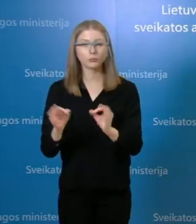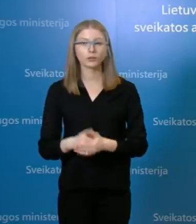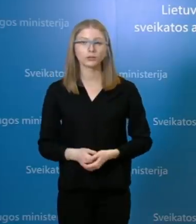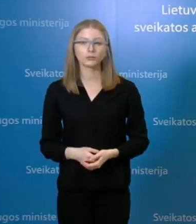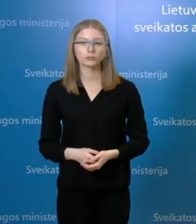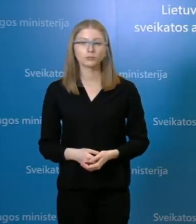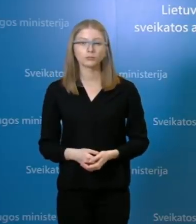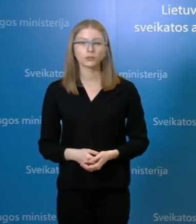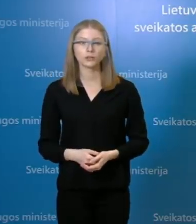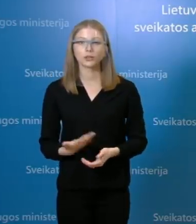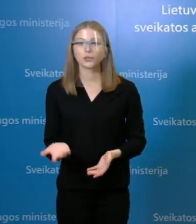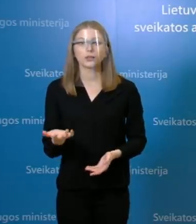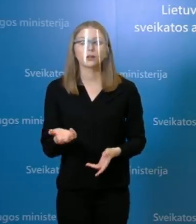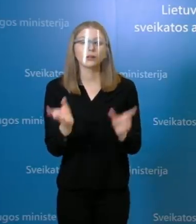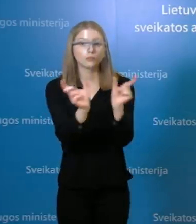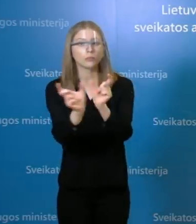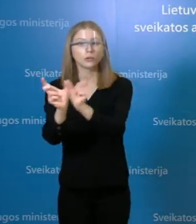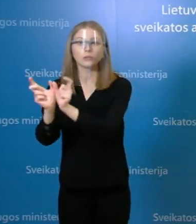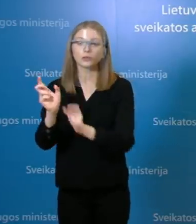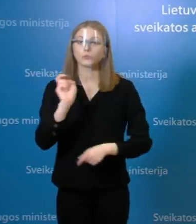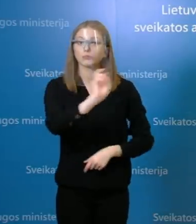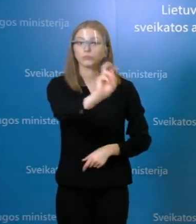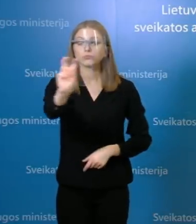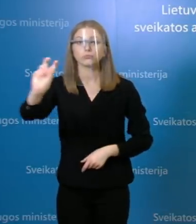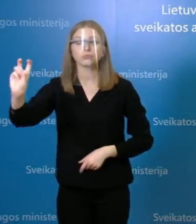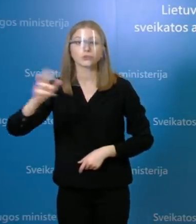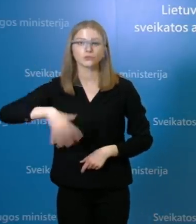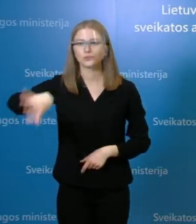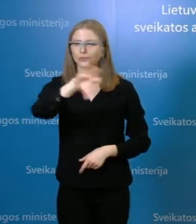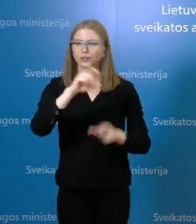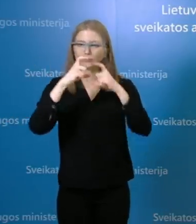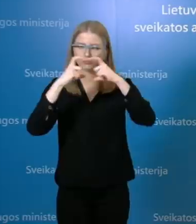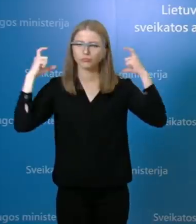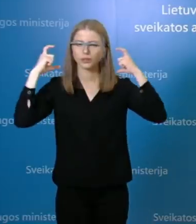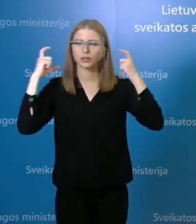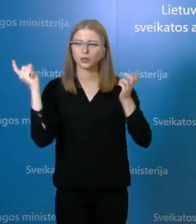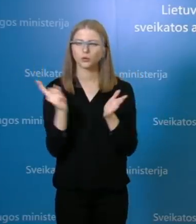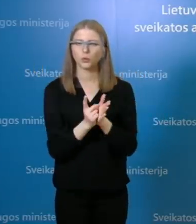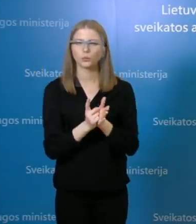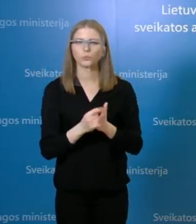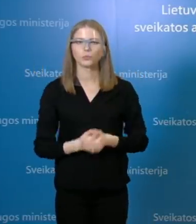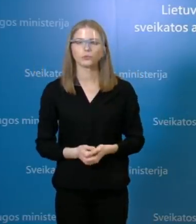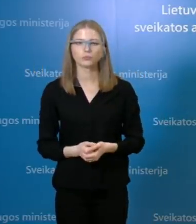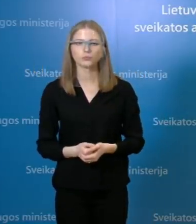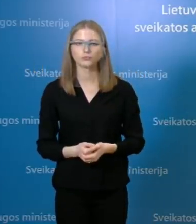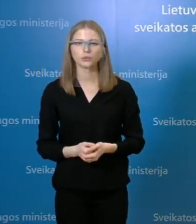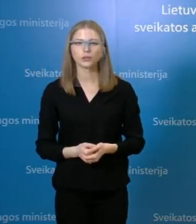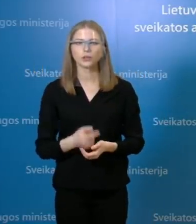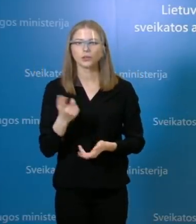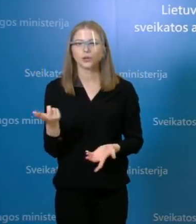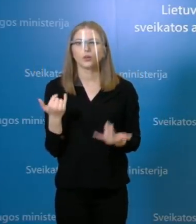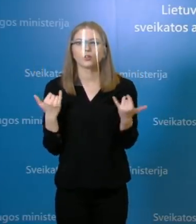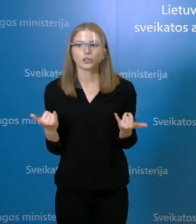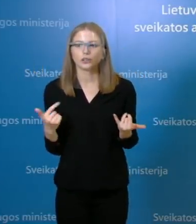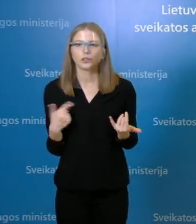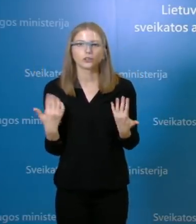nereikia įnantį bet kurį priekybos centrą, bet vis dėl to tas savo laikis nustatymas altų trėjusios, manu, kaip jau miniu kelintą kartą per šias